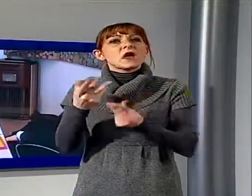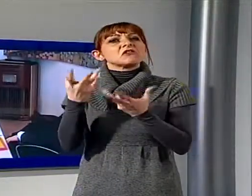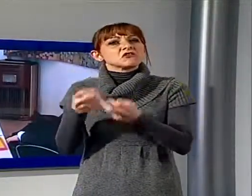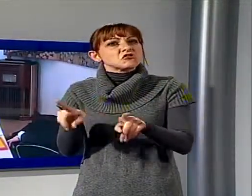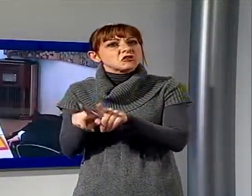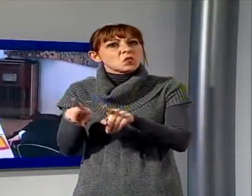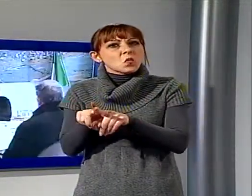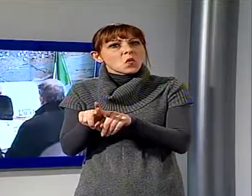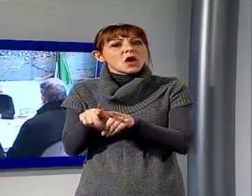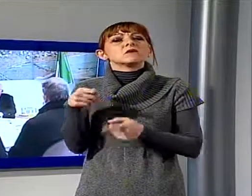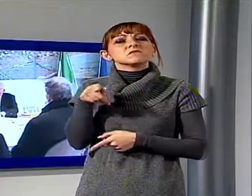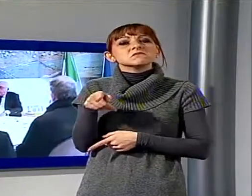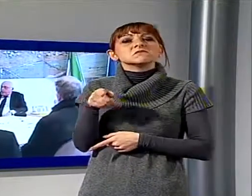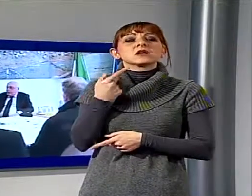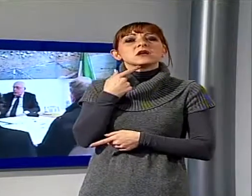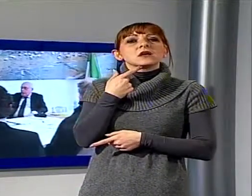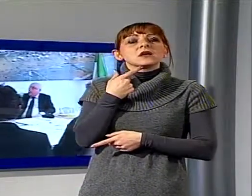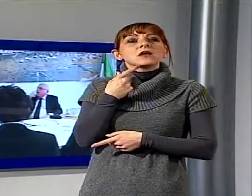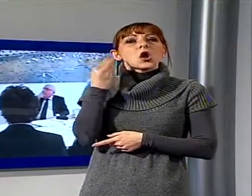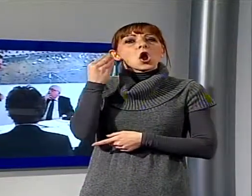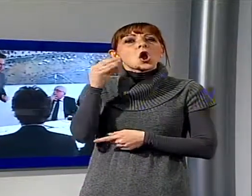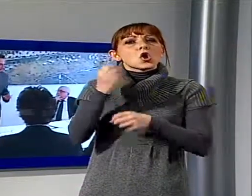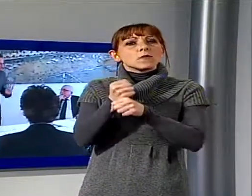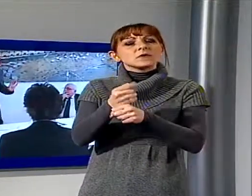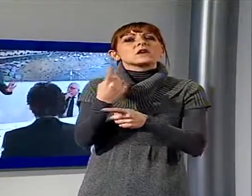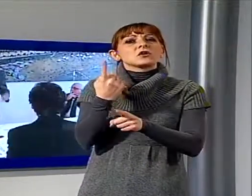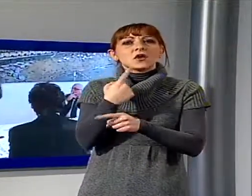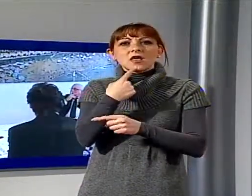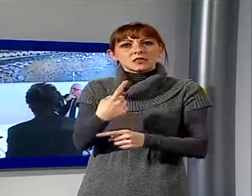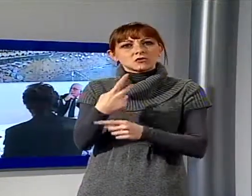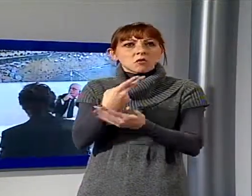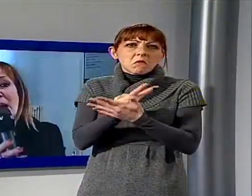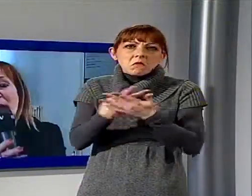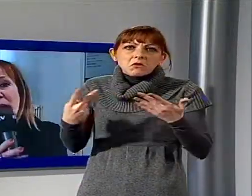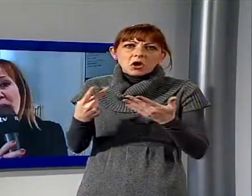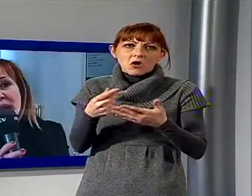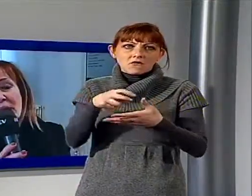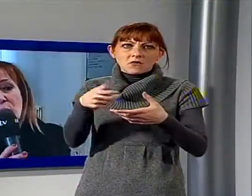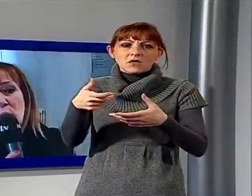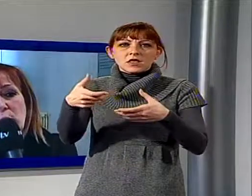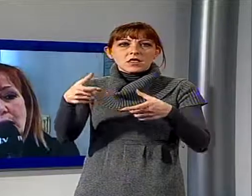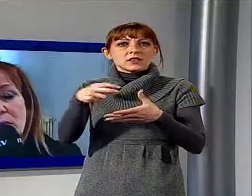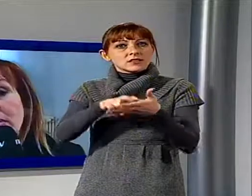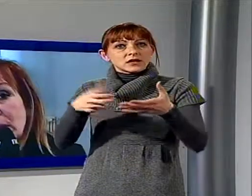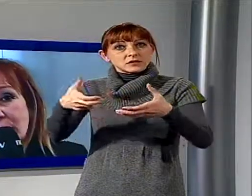commissario almeno a sondare il terreno per verificare la possibilità di diminuire la tassa. Allora, il commissario ha ascoltato le